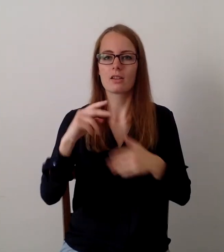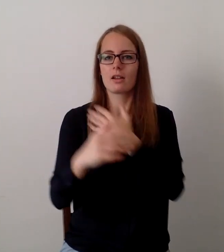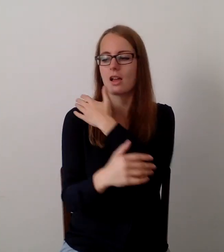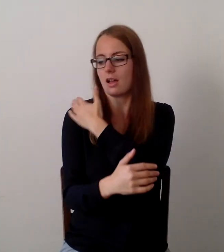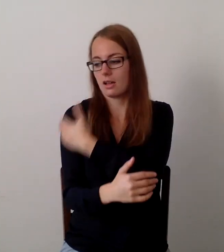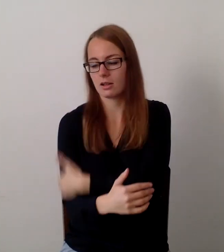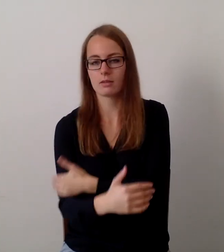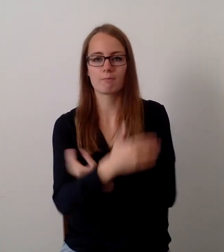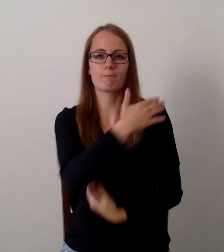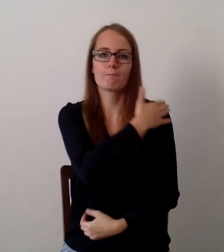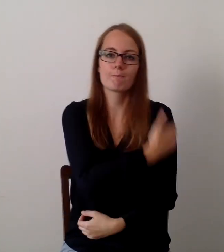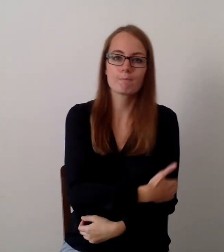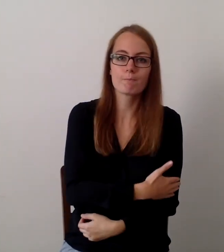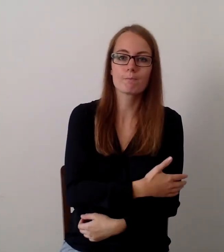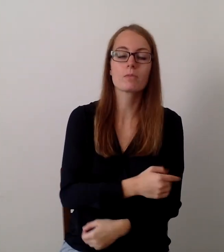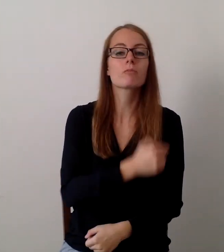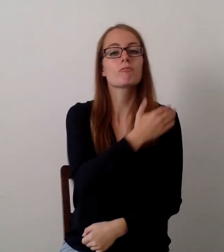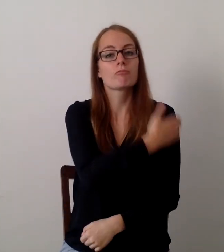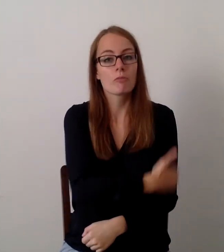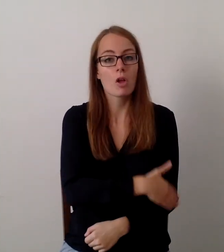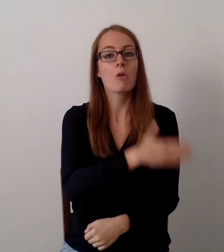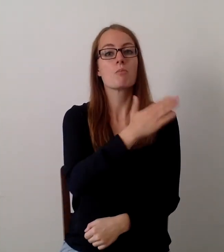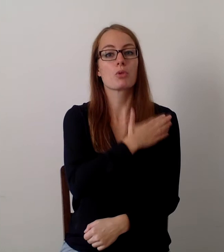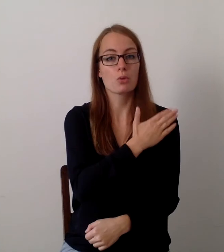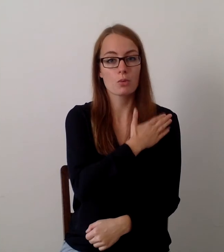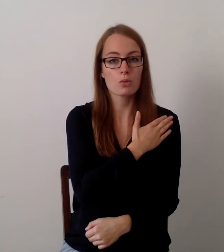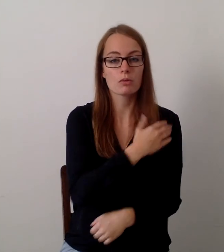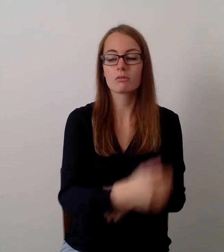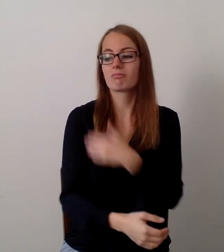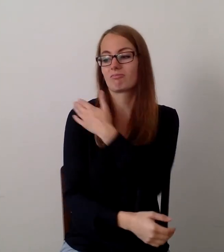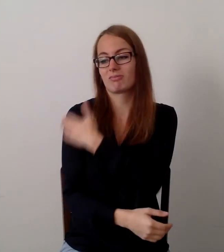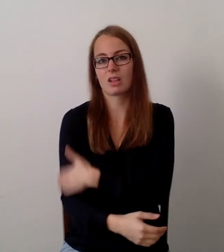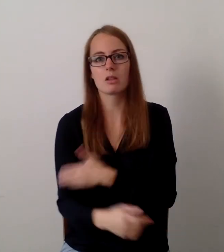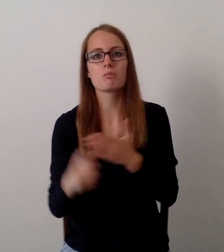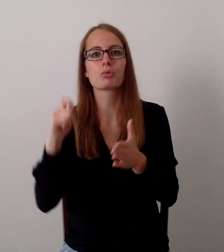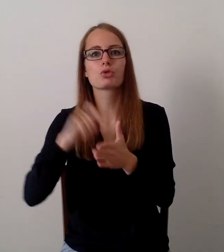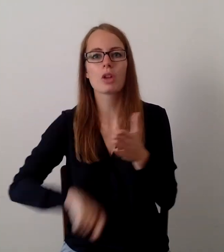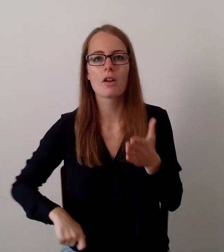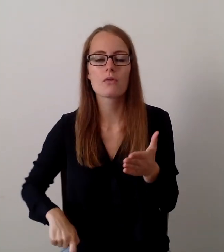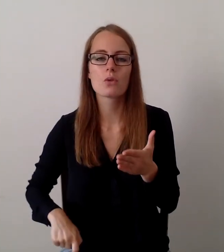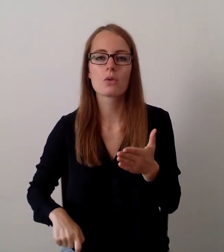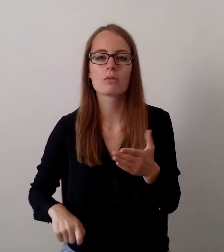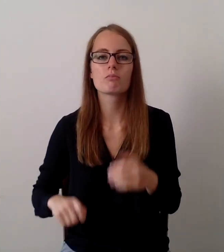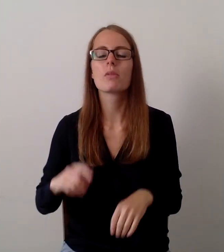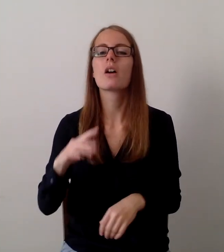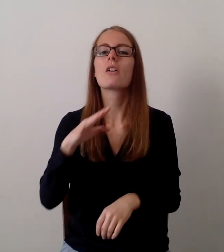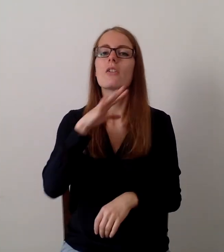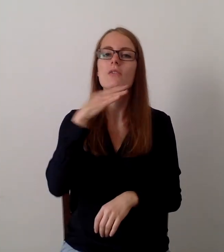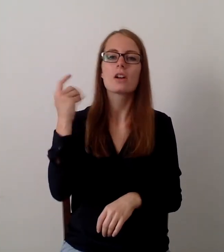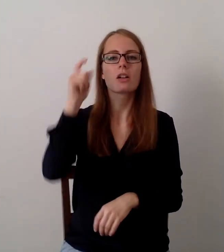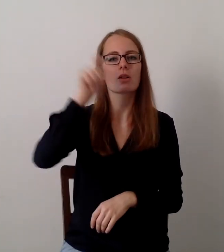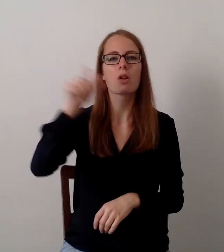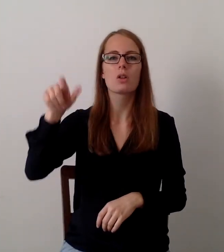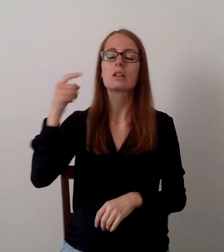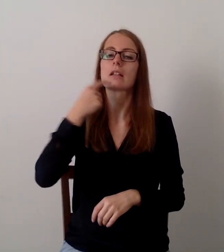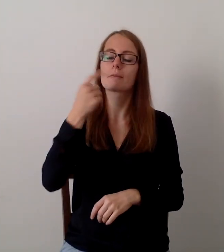Medaille. Weil die andere Seite der Medaille ist Bestrafung. Und man hört heutzutage sehr oft, dass gesagt wird, wir